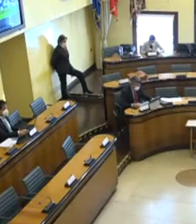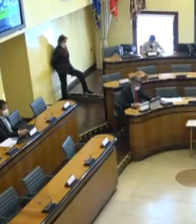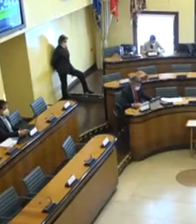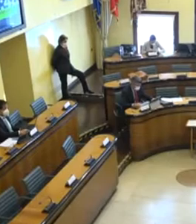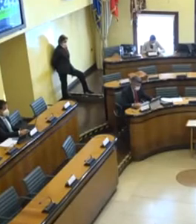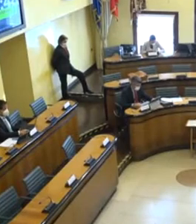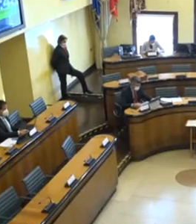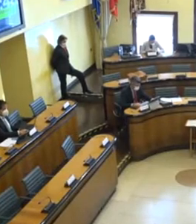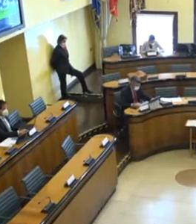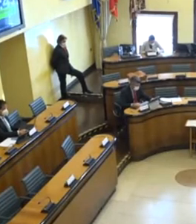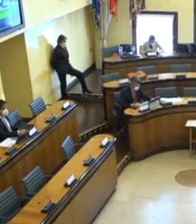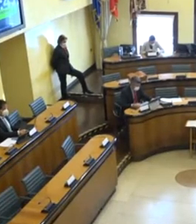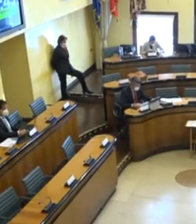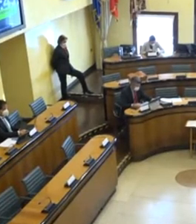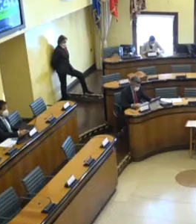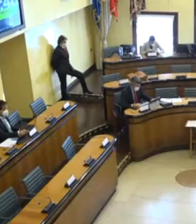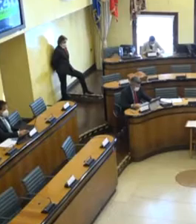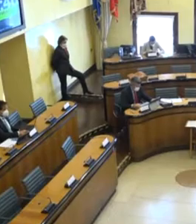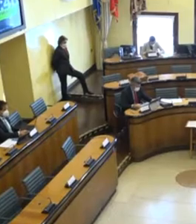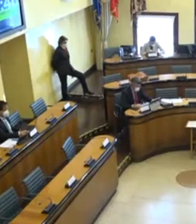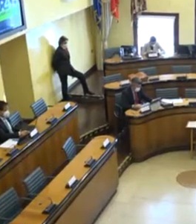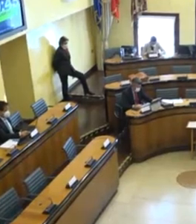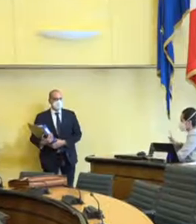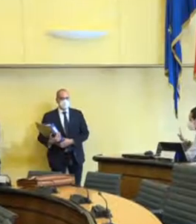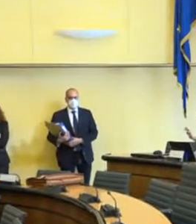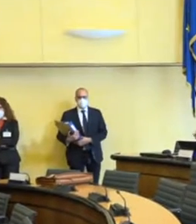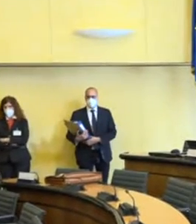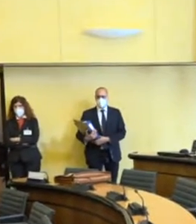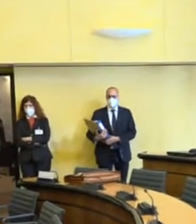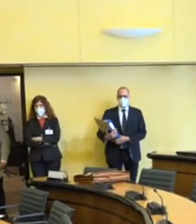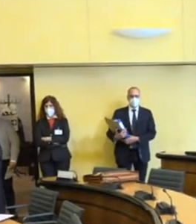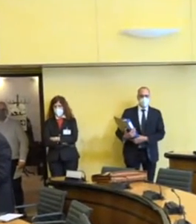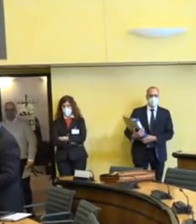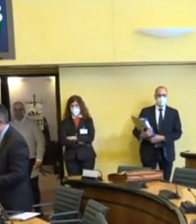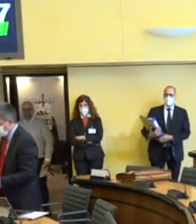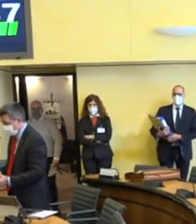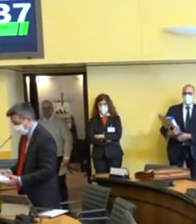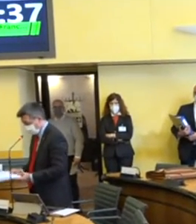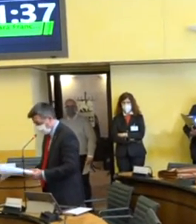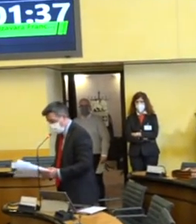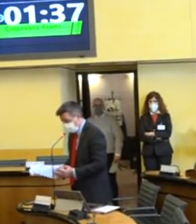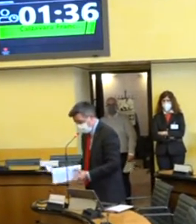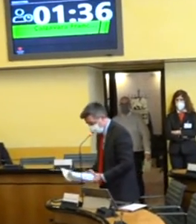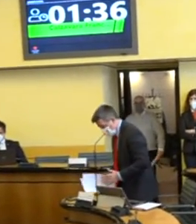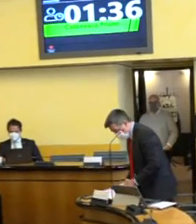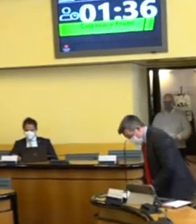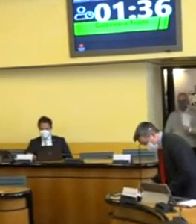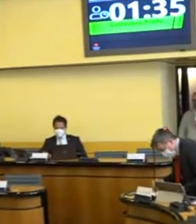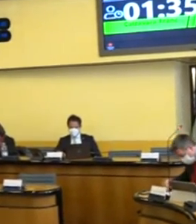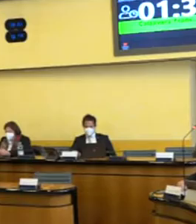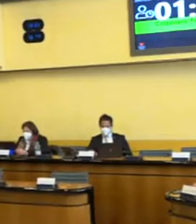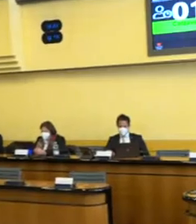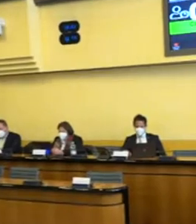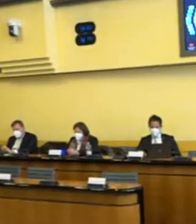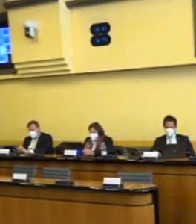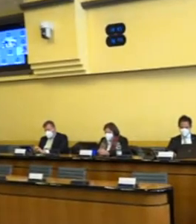seduta, all'ordine del giorno l'audizione del Presidente Zaia, che verrà affiancato da una serie di dirigenti e tecnici regionali nel confronto chiesto dalle